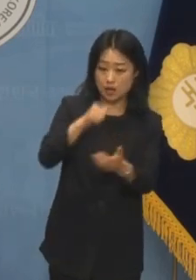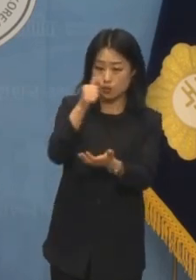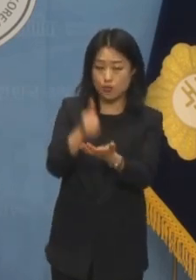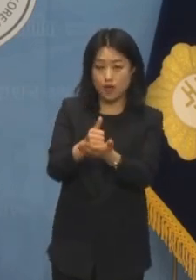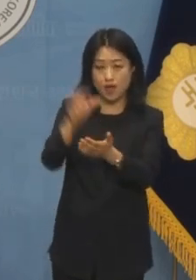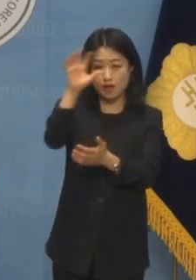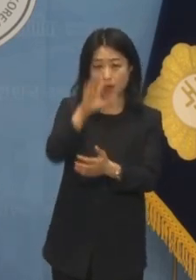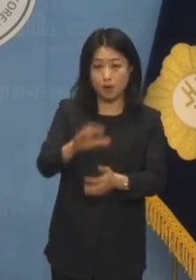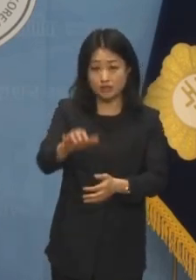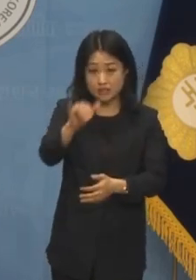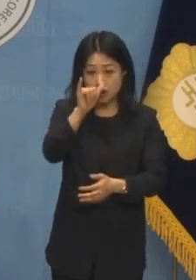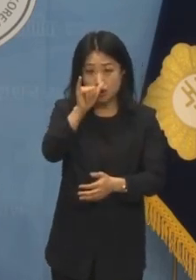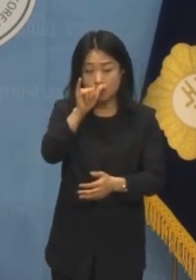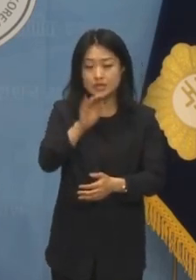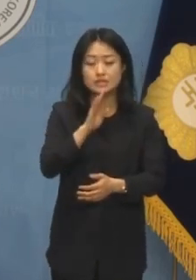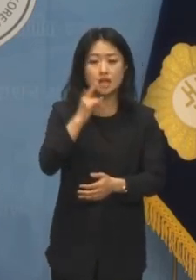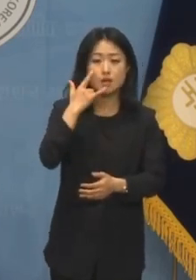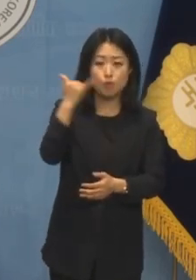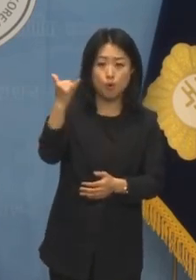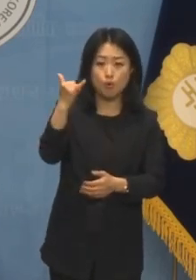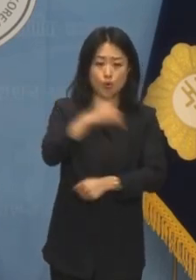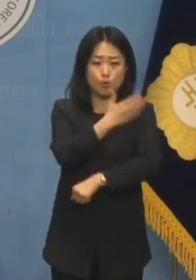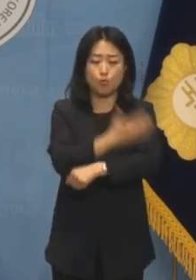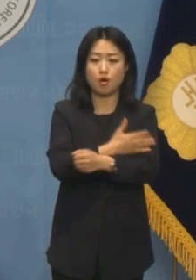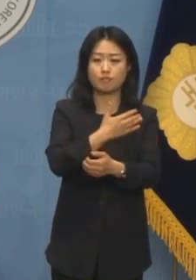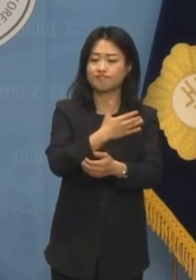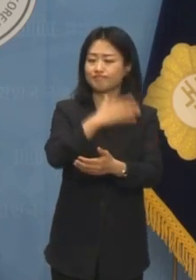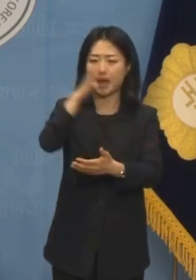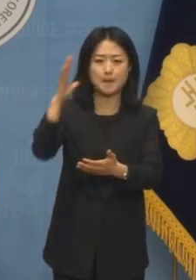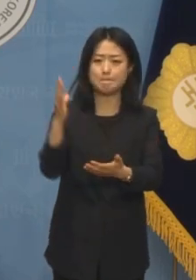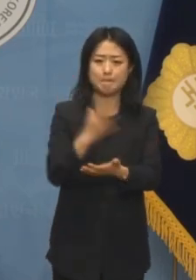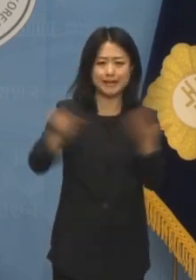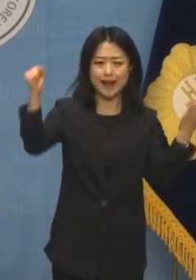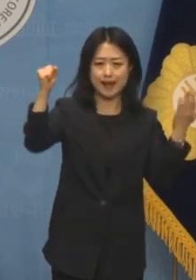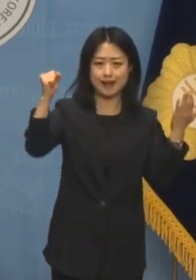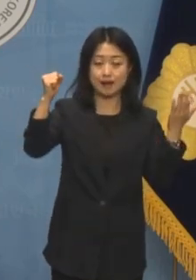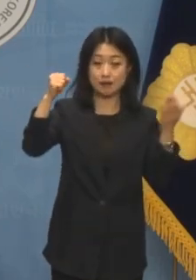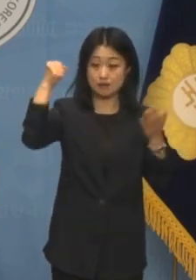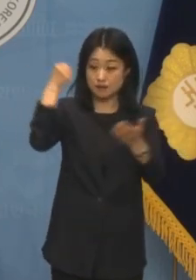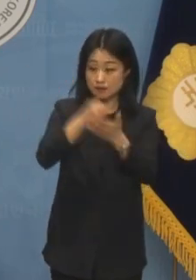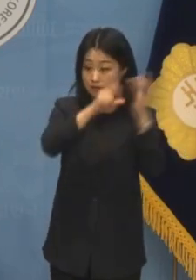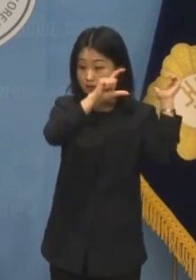친권 박탈도 고려한다고 한 바 있으나 별다른 진전은 없습니다.